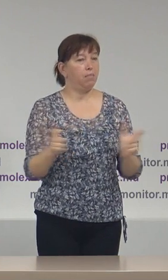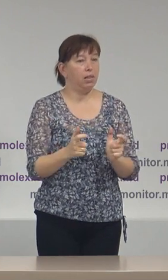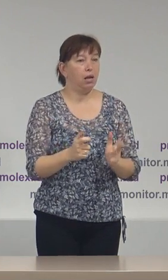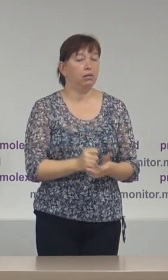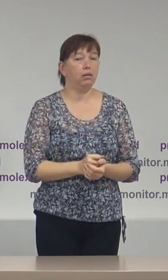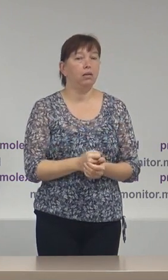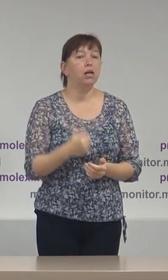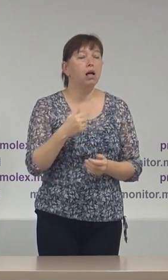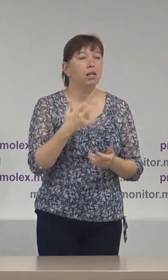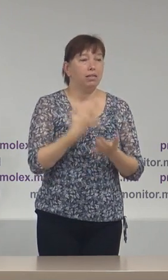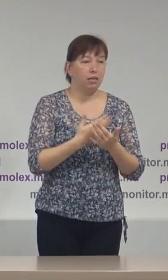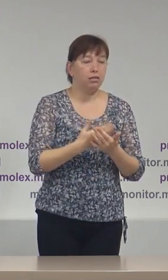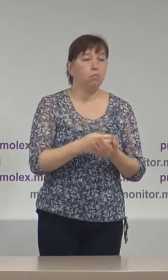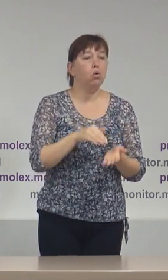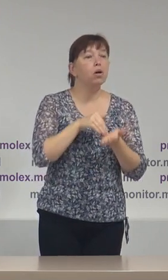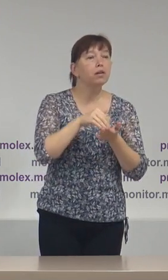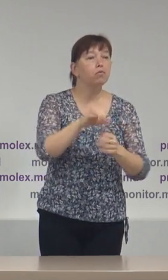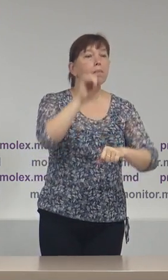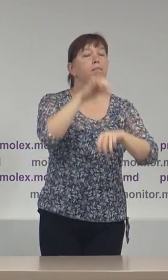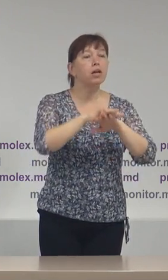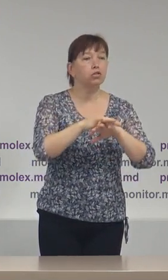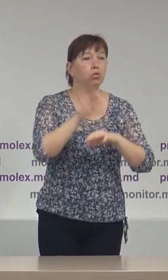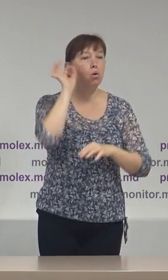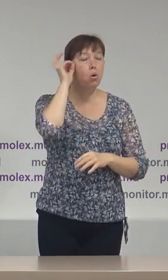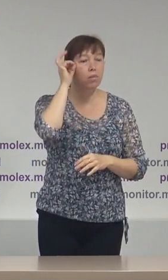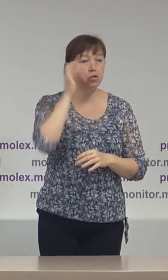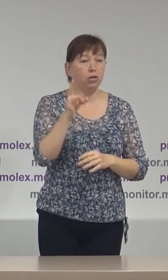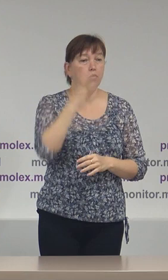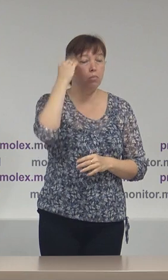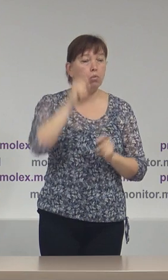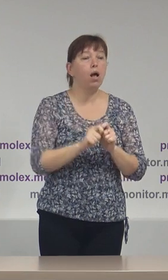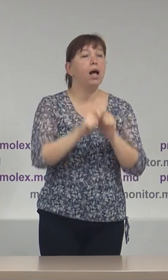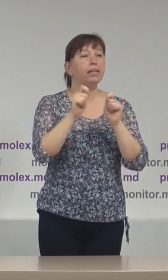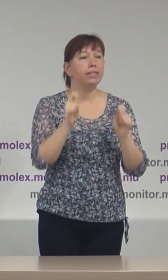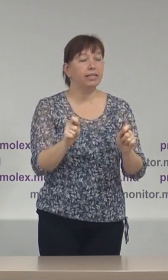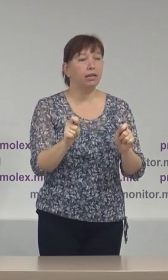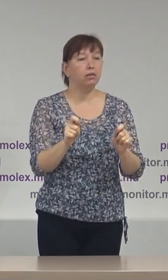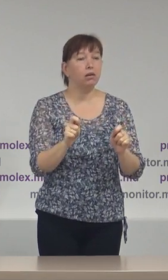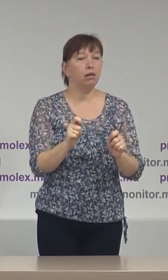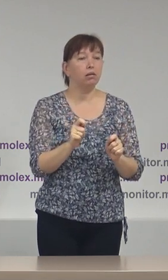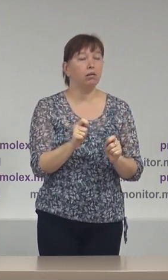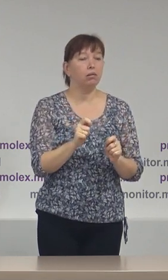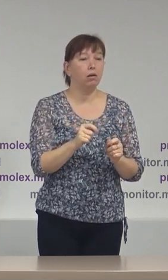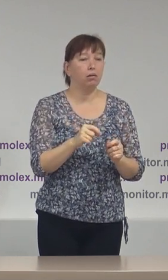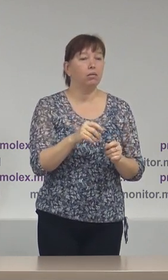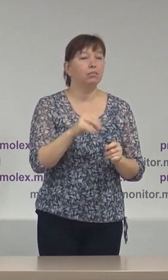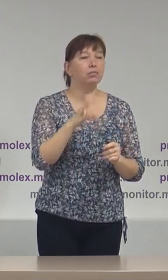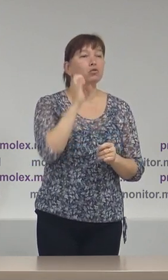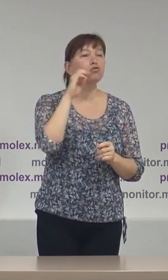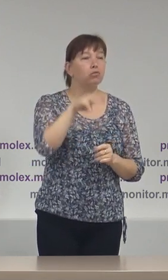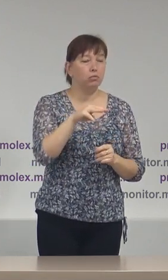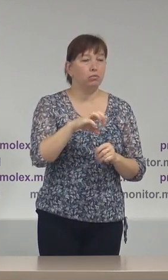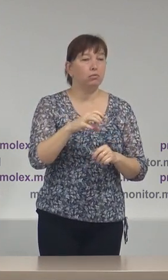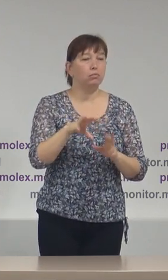de refuzul băncior comerciale din Republica Moldova de a deschide cont fond electoral